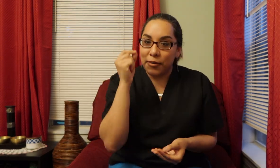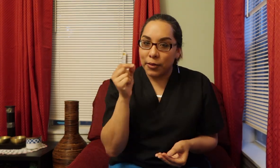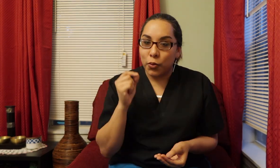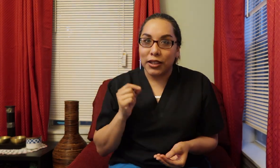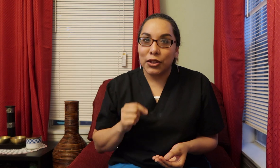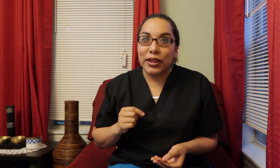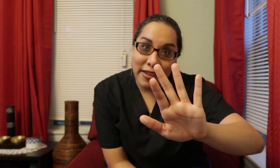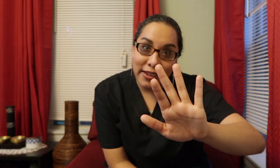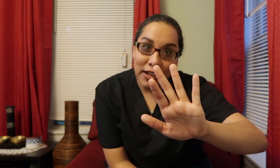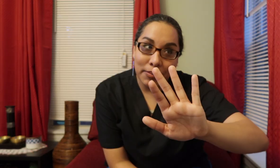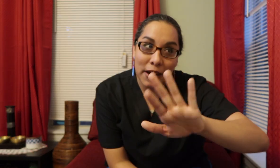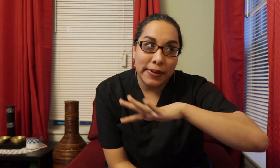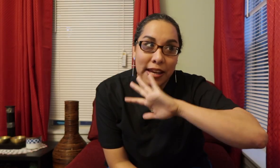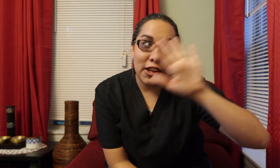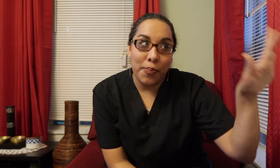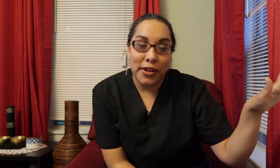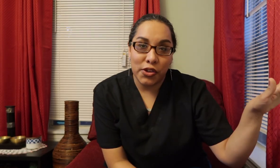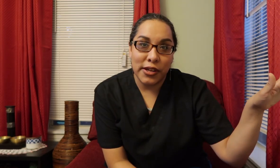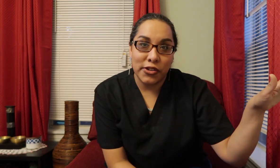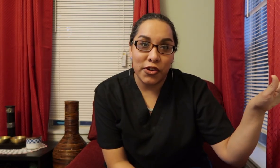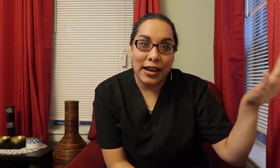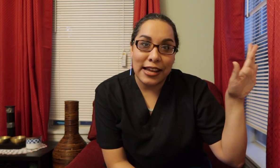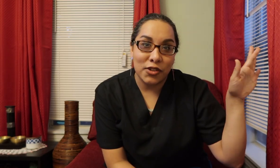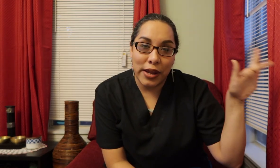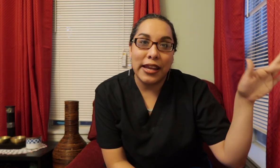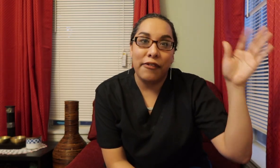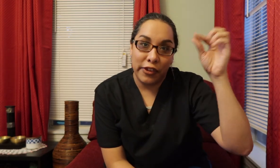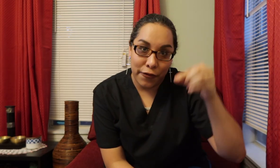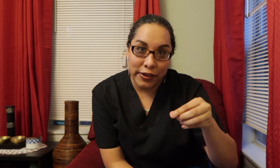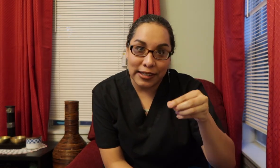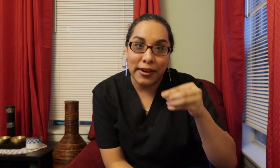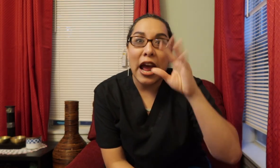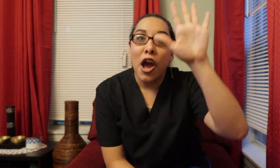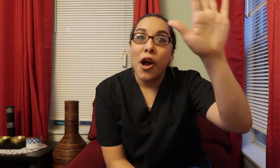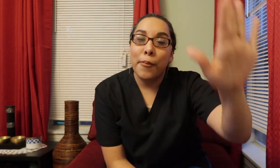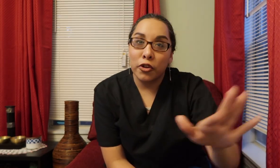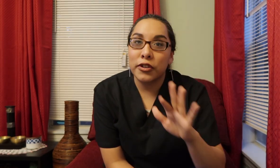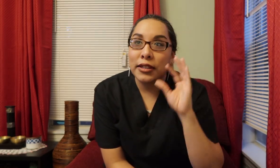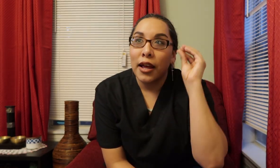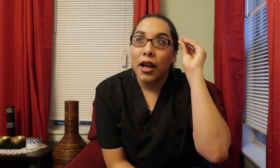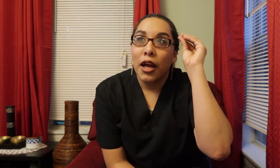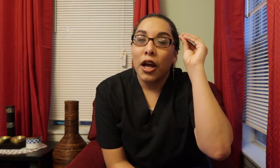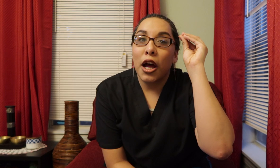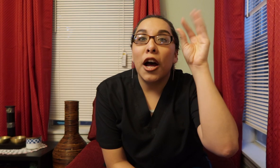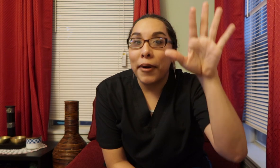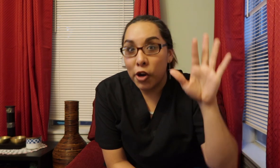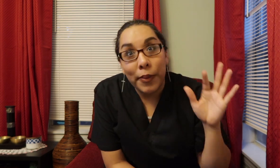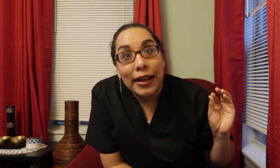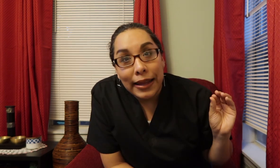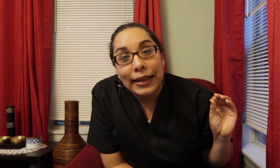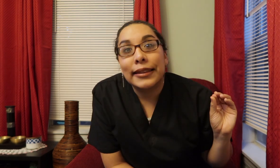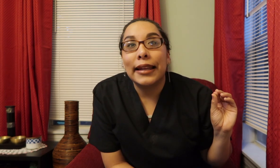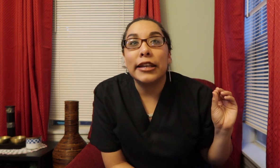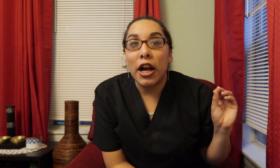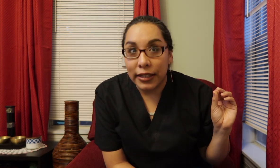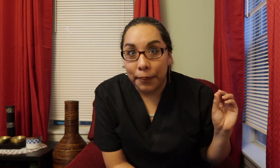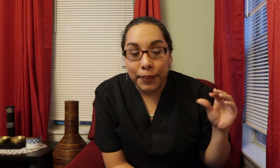mis puntitos Hablé de eso la semana pasada Si no pasó eso Last week Y si fue la semana Pues Uh Panoma is knocked up